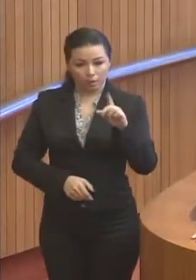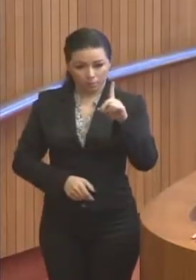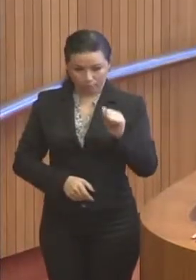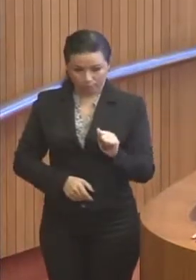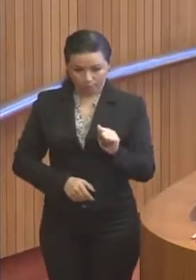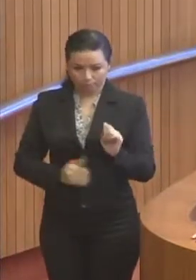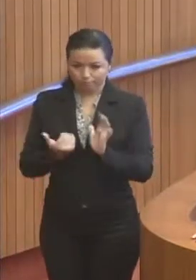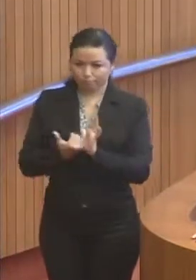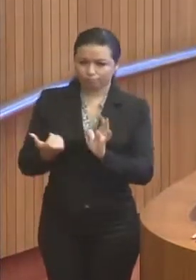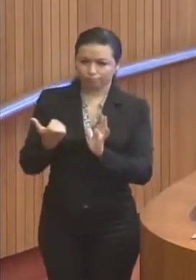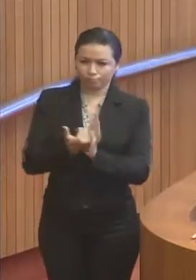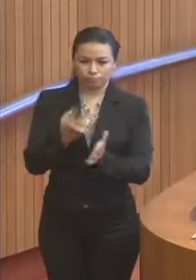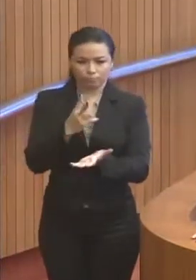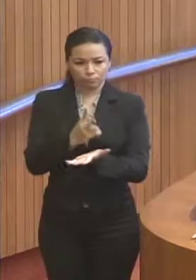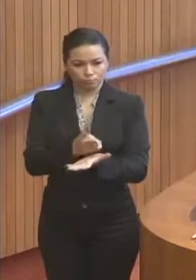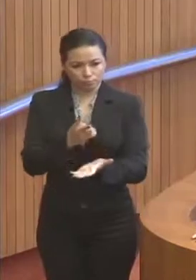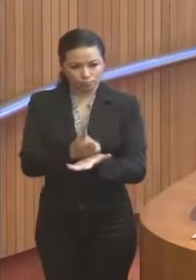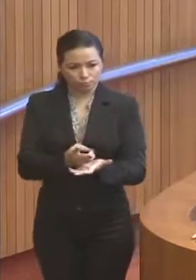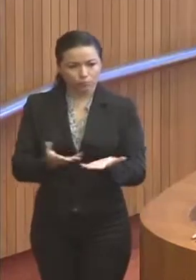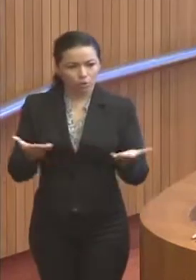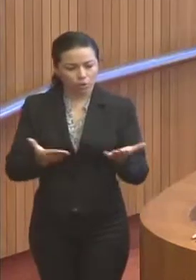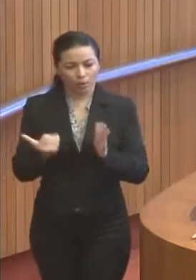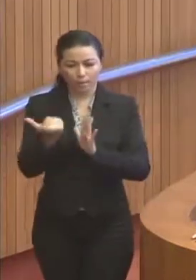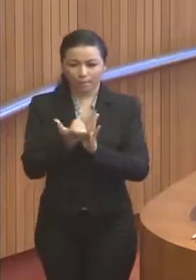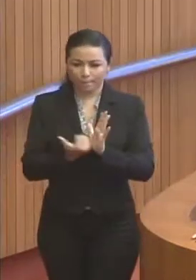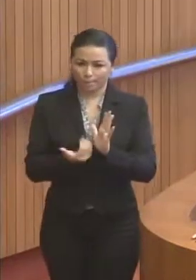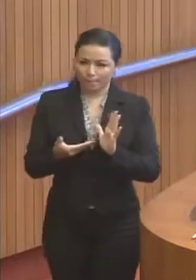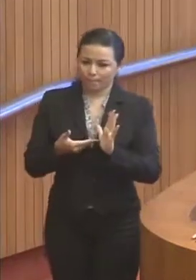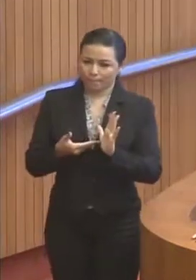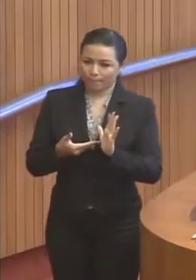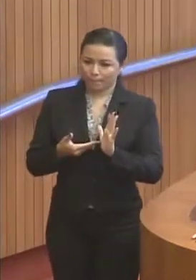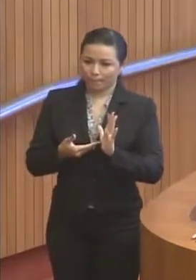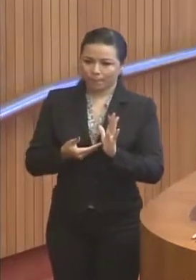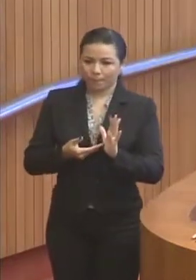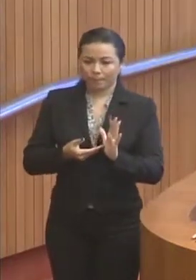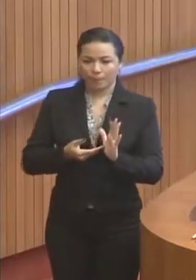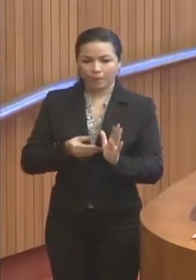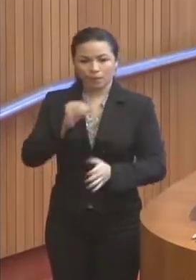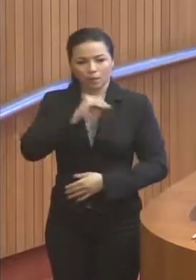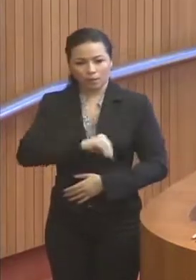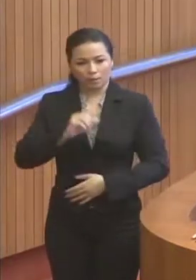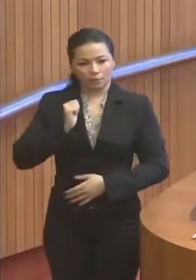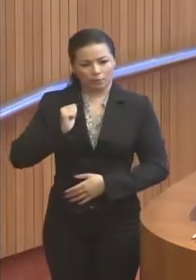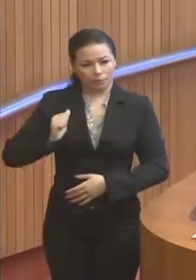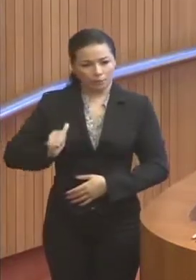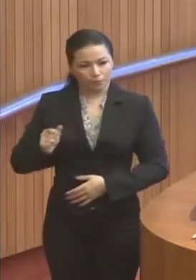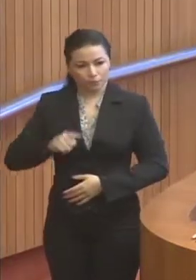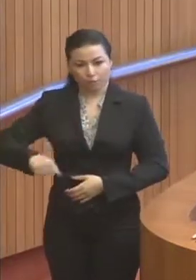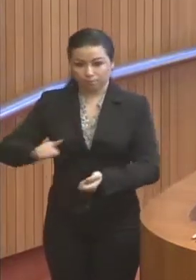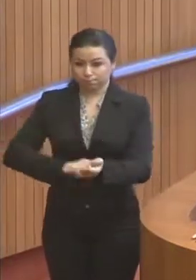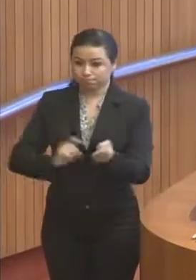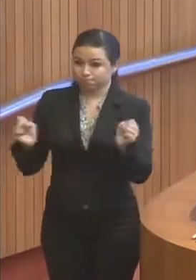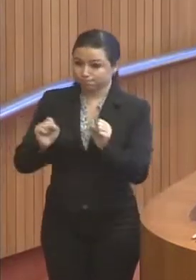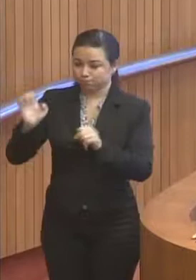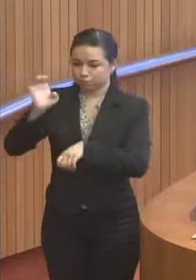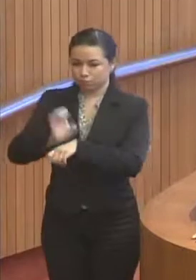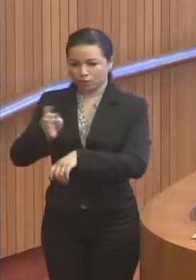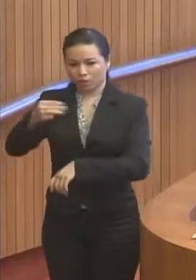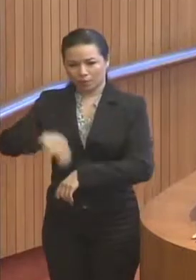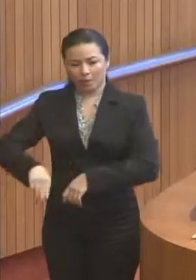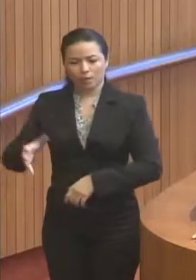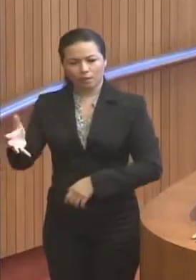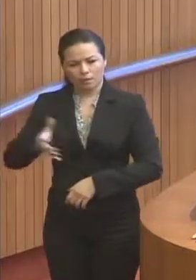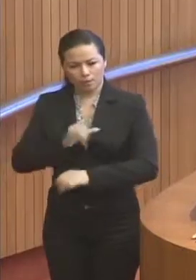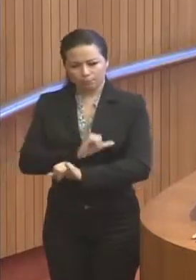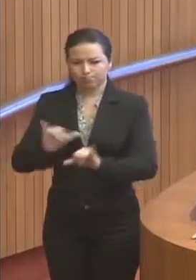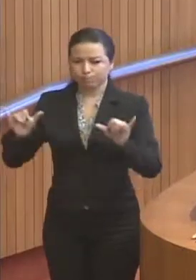além da manutenção do atual programa do Bolsa Família, aí eu me dirijo aos desesperados do Estado do Maranhão, que insistem em dizer